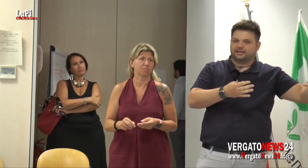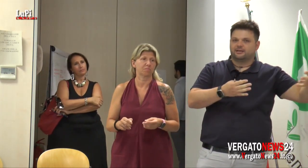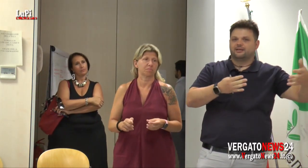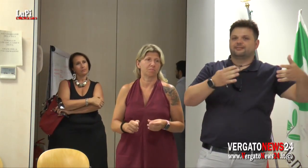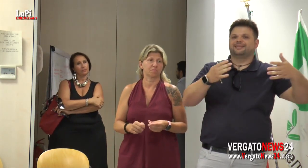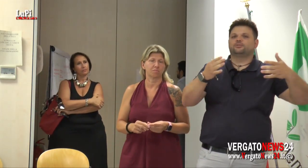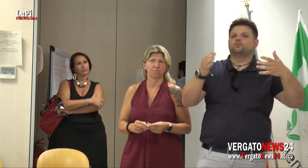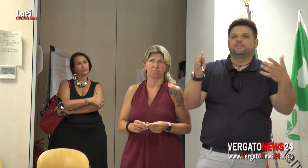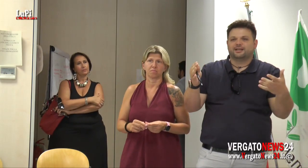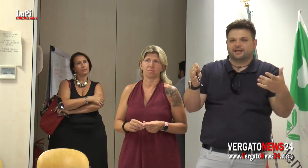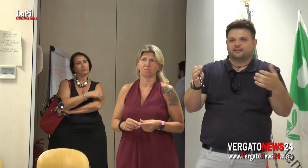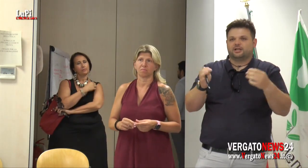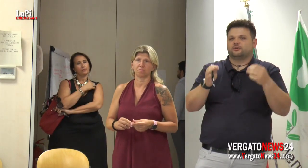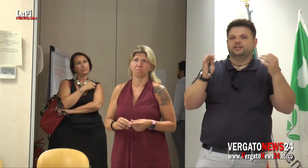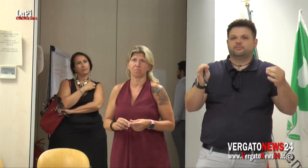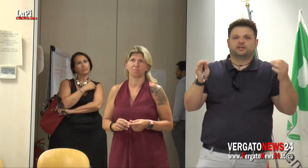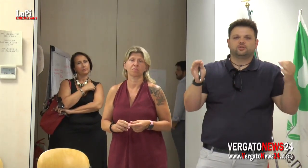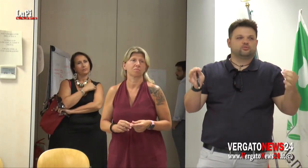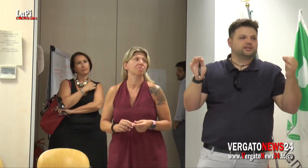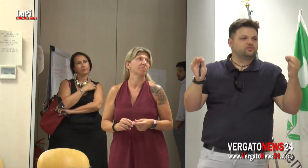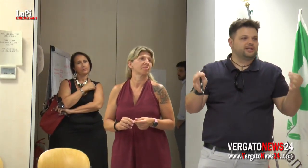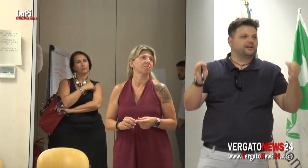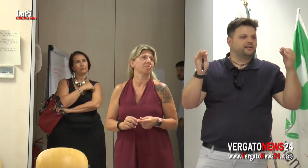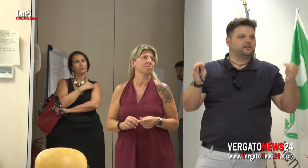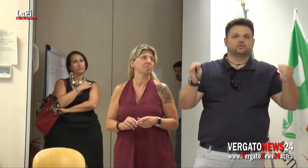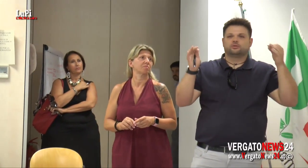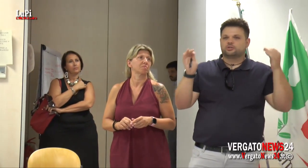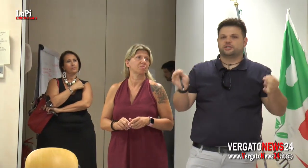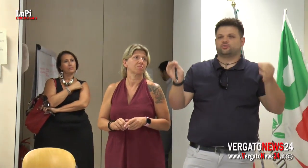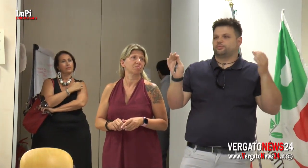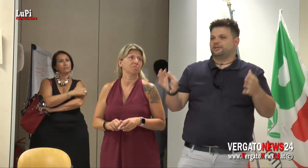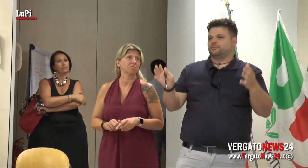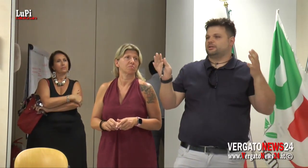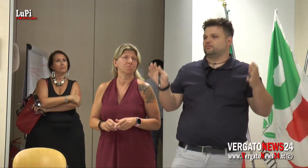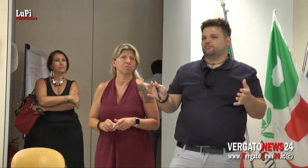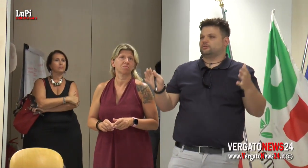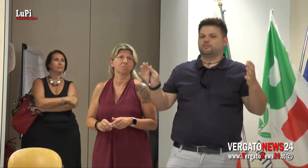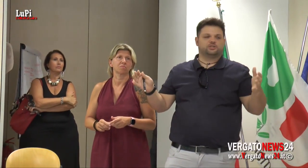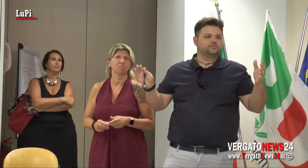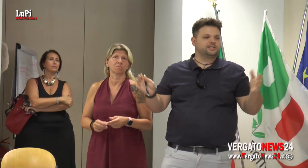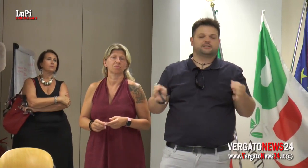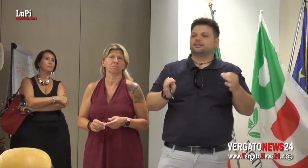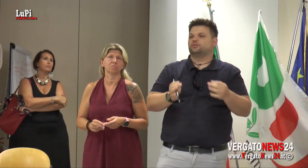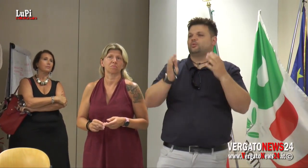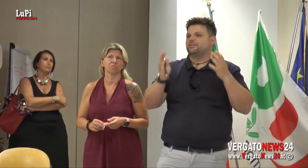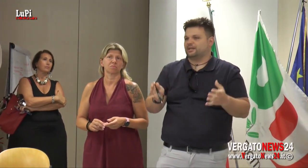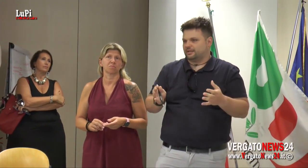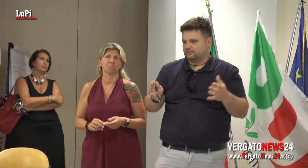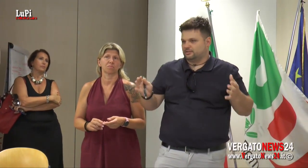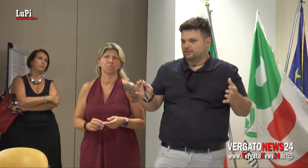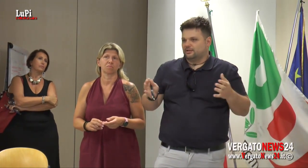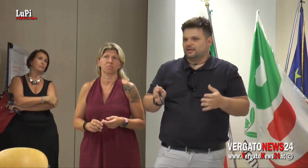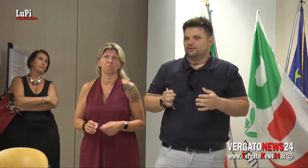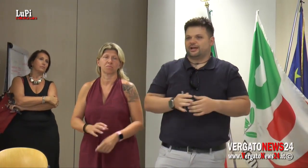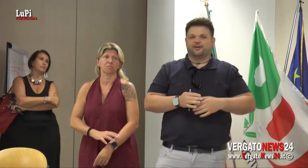eredita dal 2000. Io leggo delibere di giunta regionale che dicono lo stesso problema di reclutamento dei medici d'emergenza dal 2000.